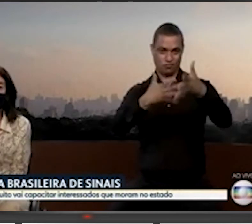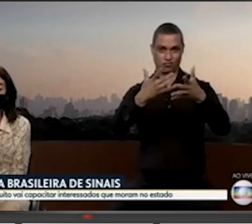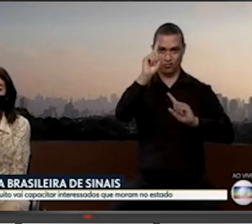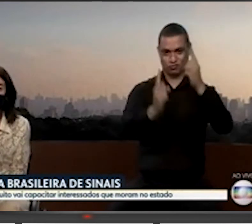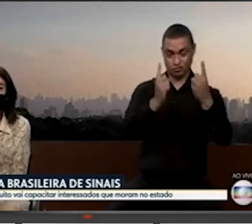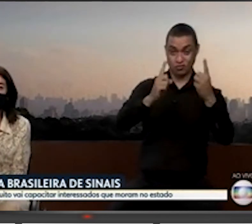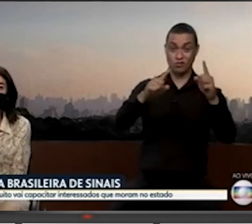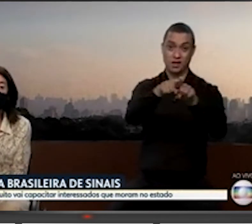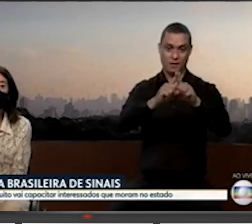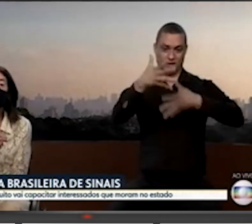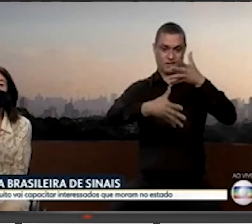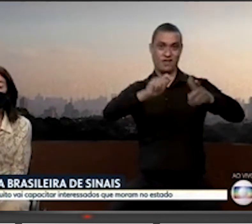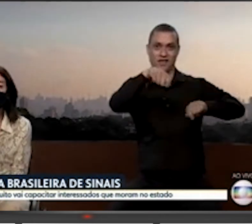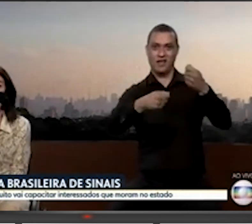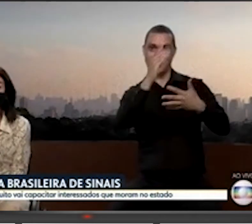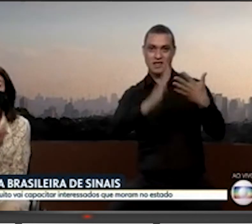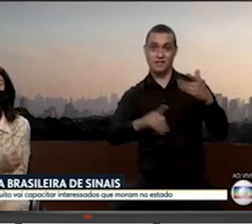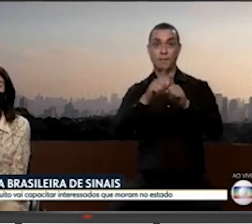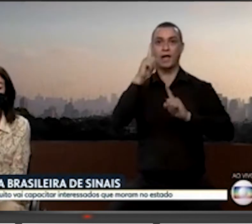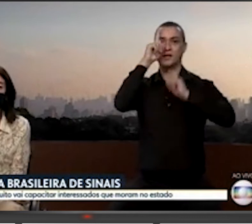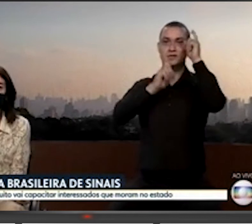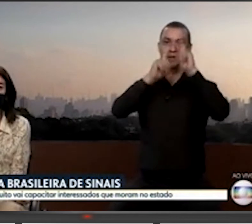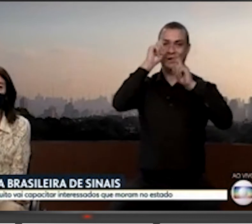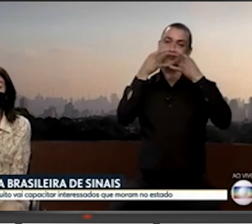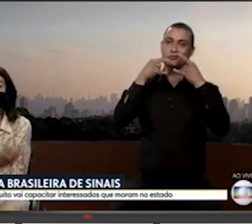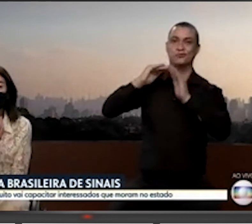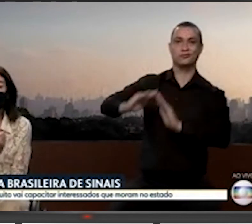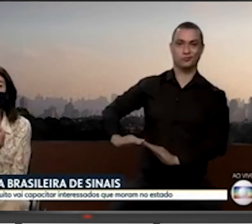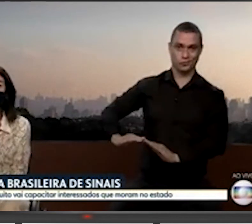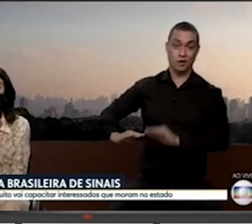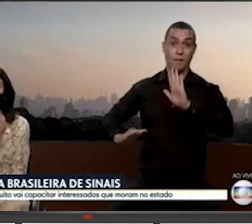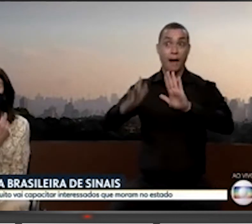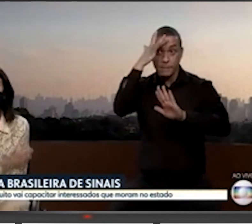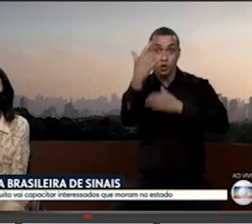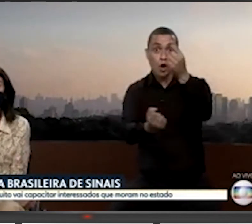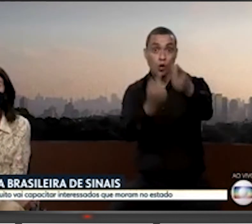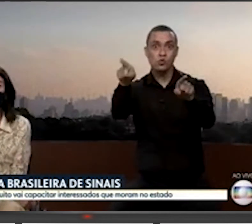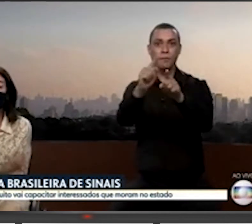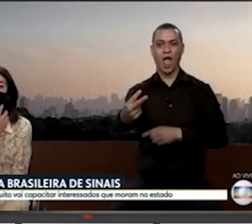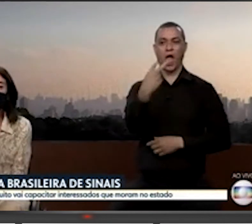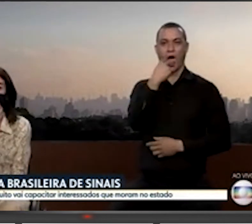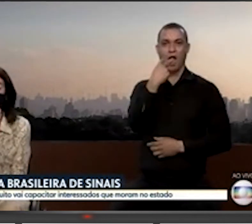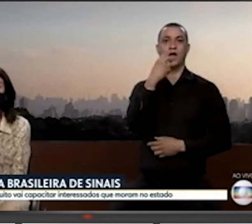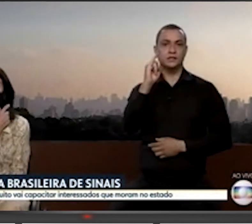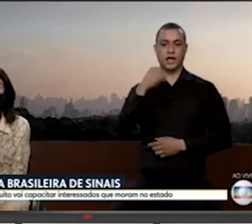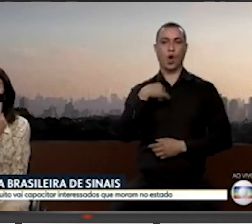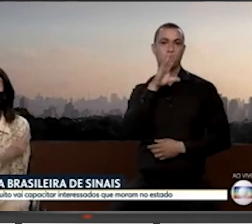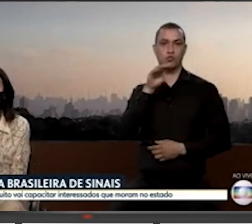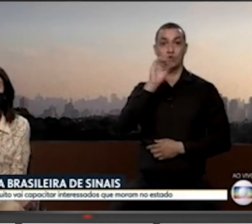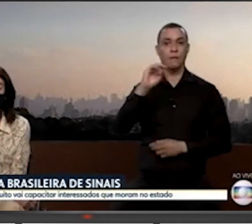para fazer os sinais de Libras, ele tem que também ter expressão facial. E há pessoas que também conseguem, mesmo ele sem falar, ele está pronunciando as